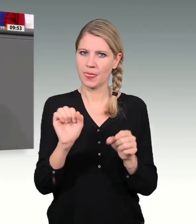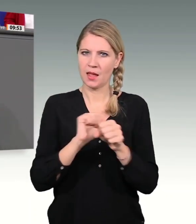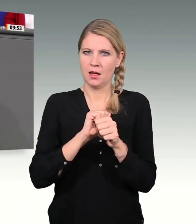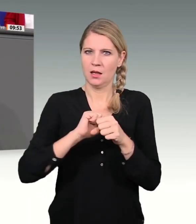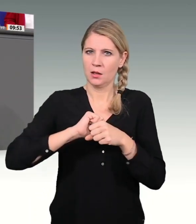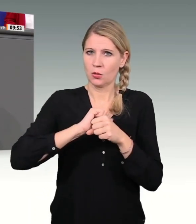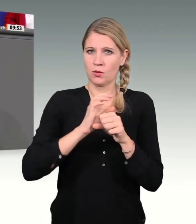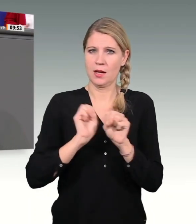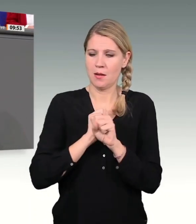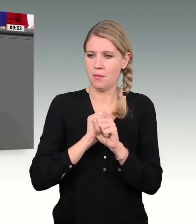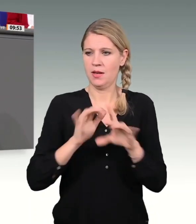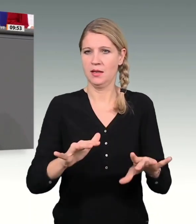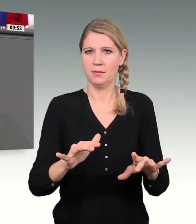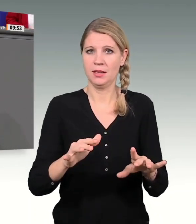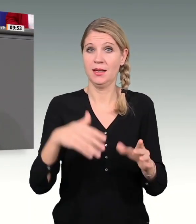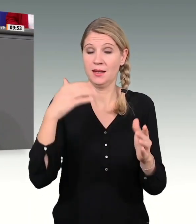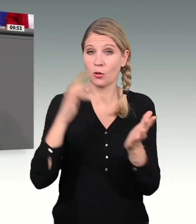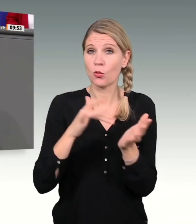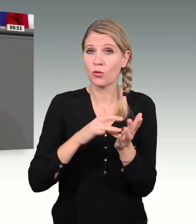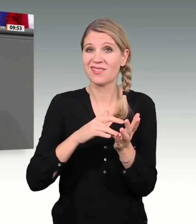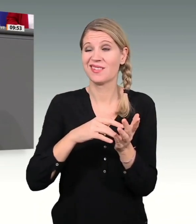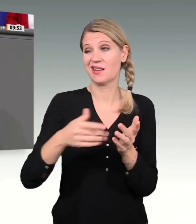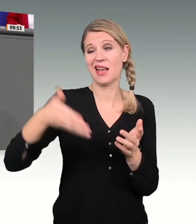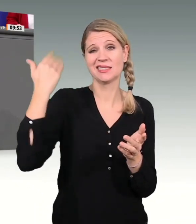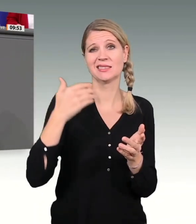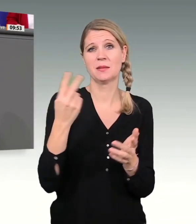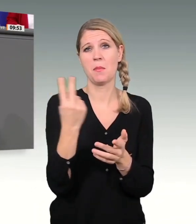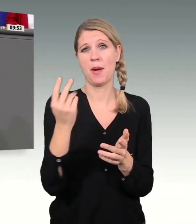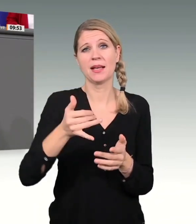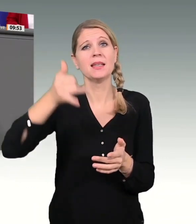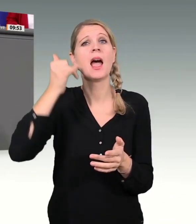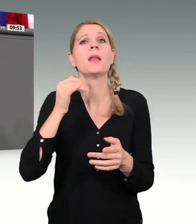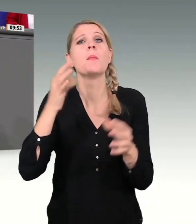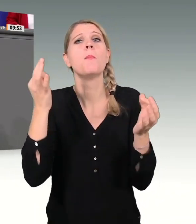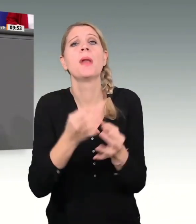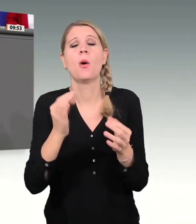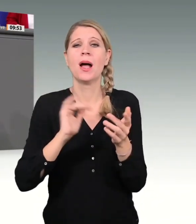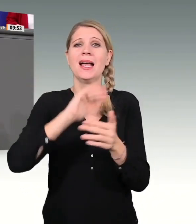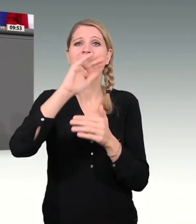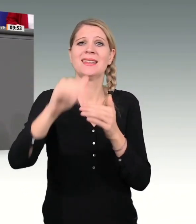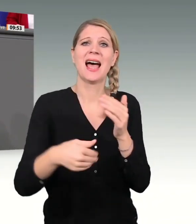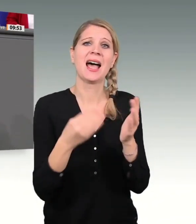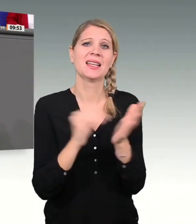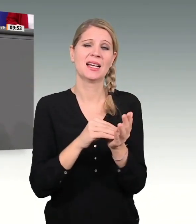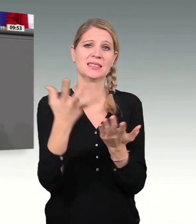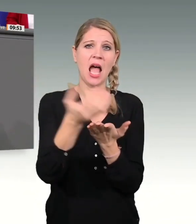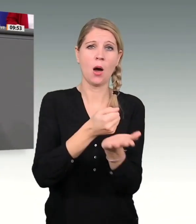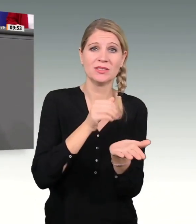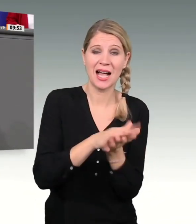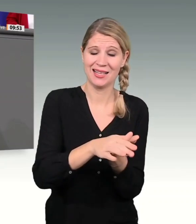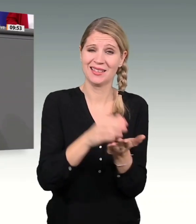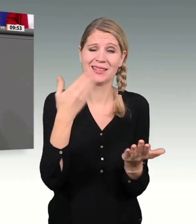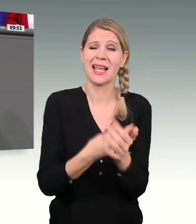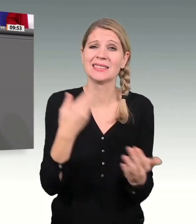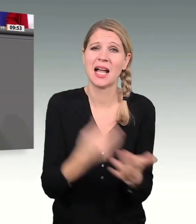Ursache für die Nachtragshaushalte in den vergangenen beiden Jahren. Und dieses und nichts anderes war für uns als